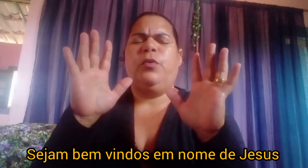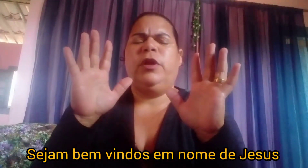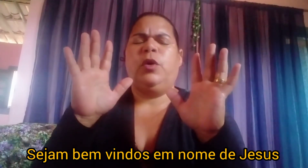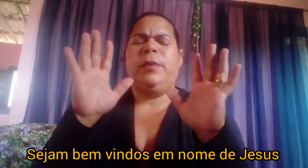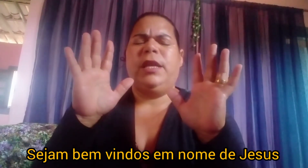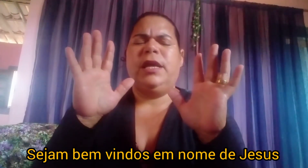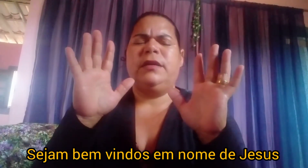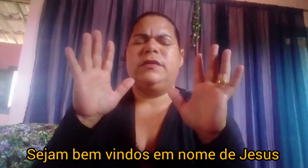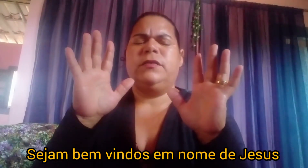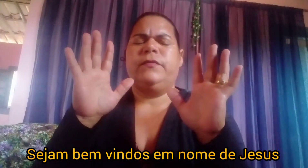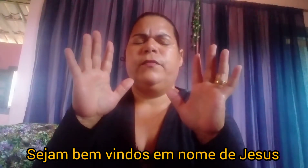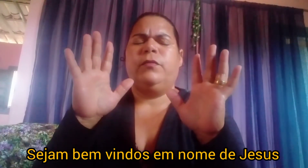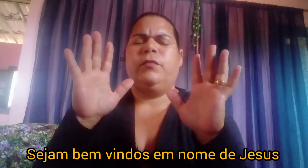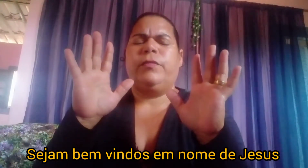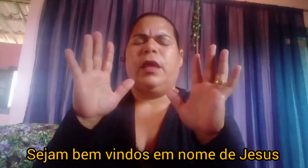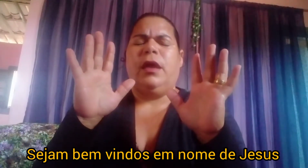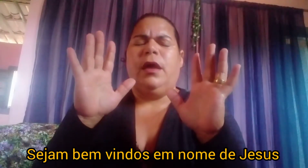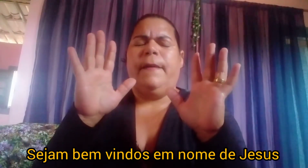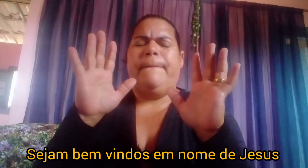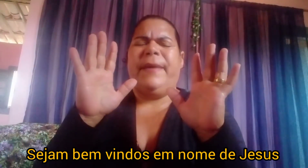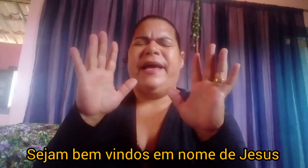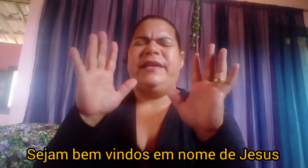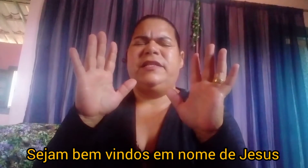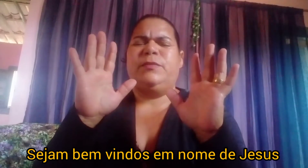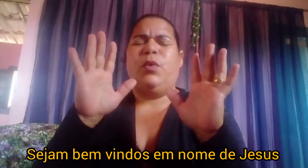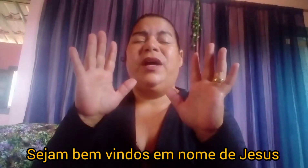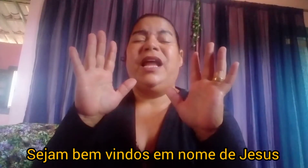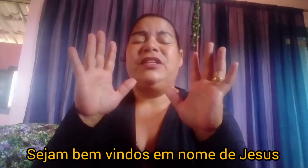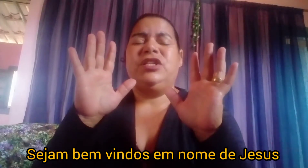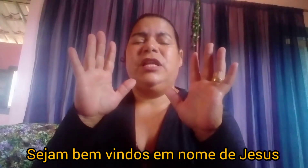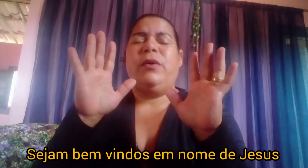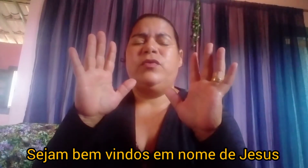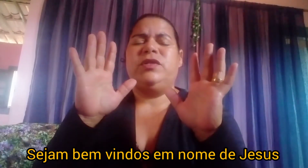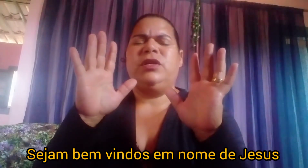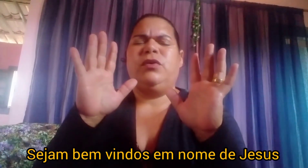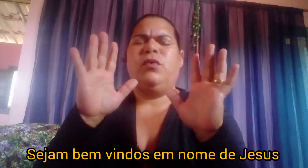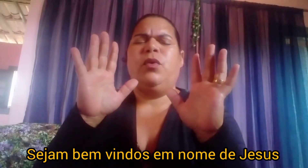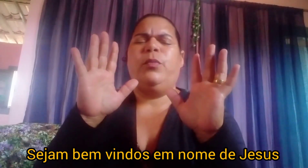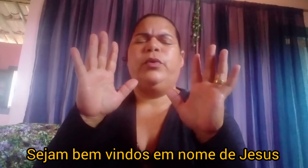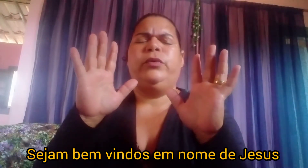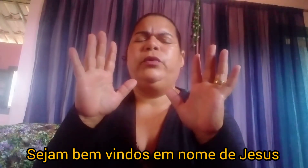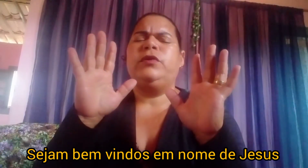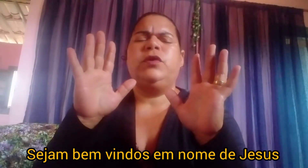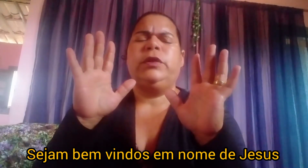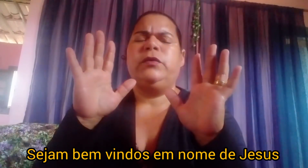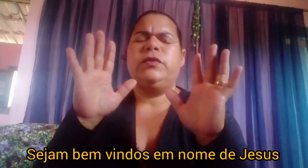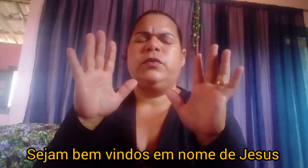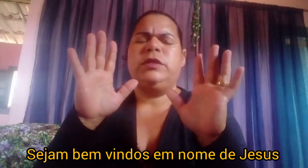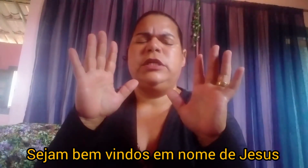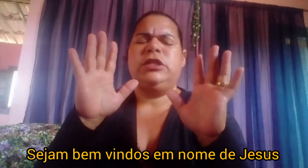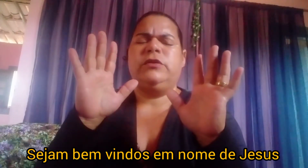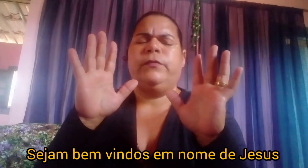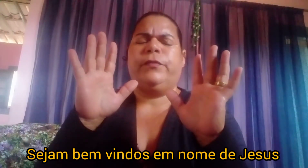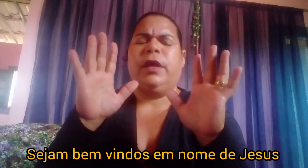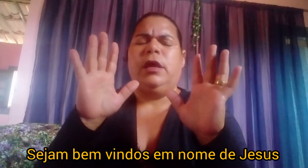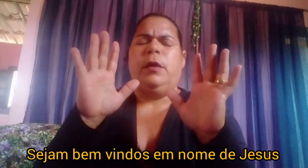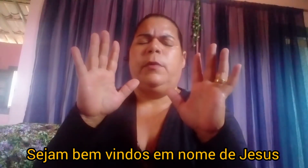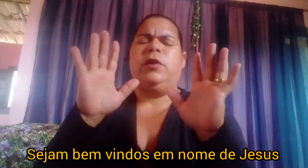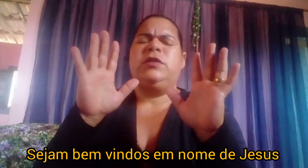porque eu mereço, mas por gratidão ao Senhor, por tudo que o Senhor tem nos concedido. Meu Deus,